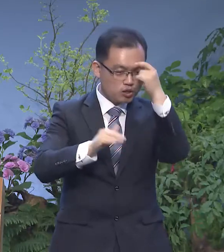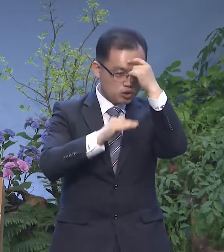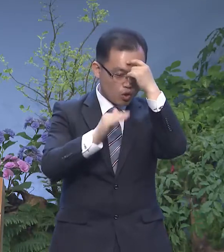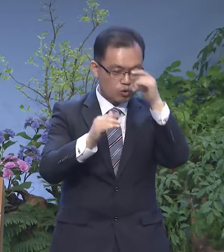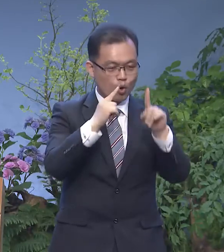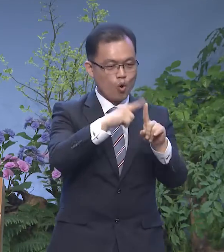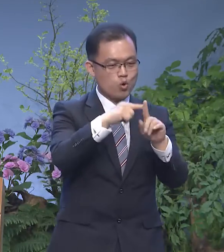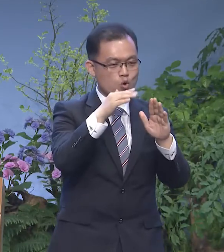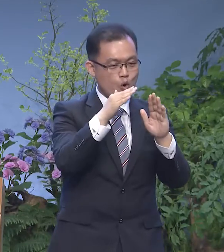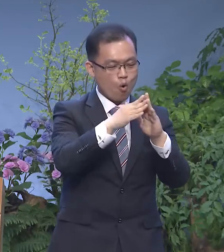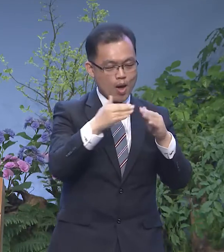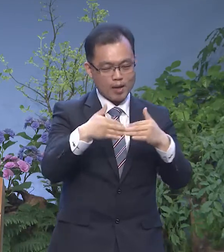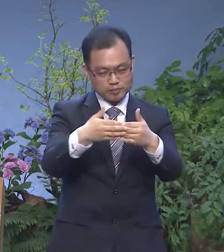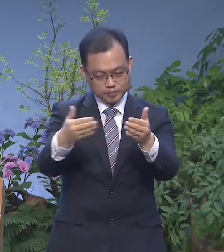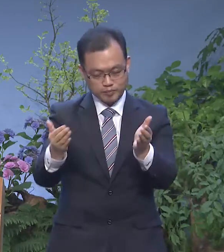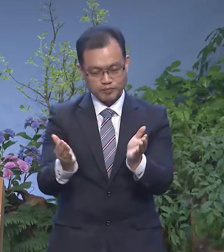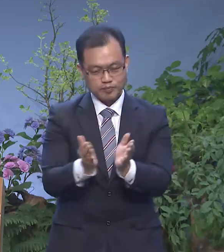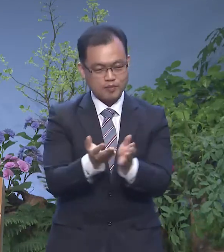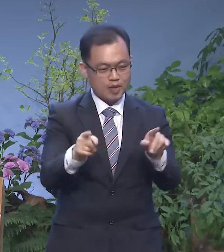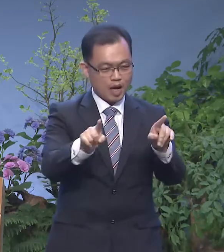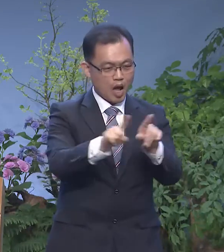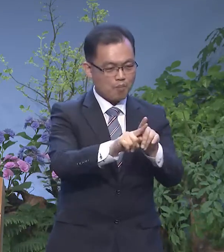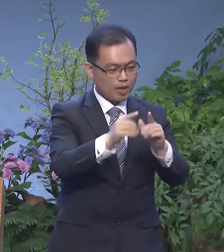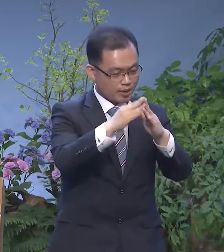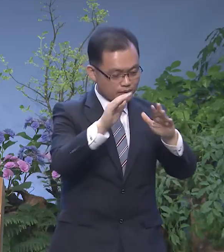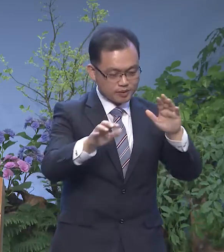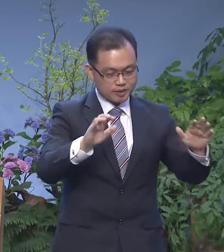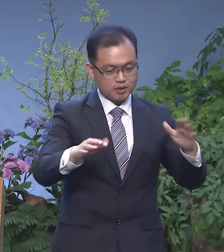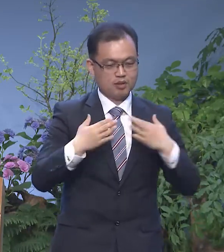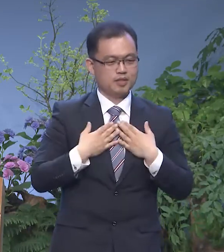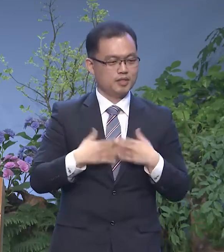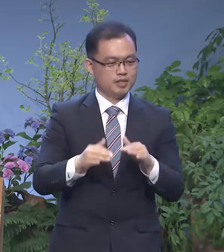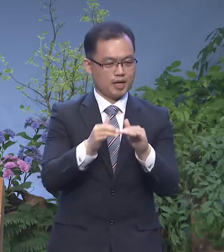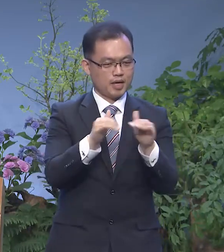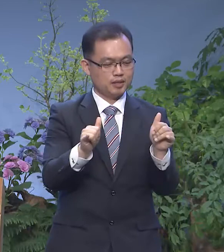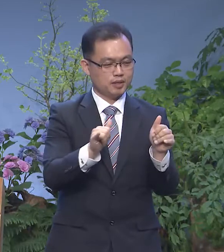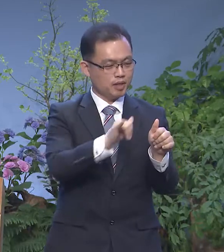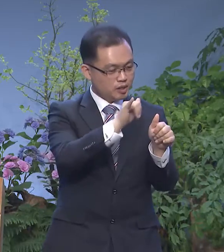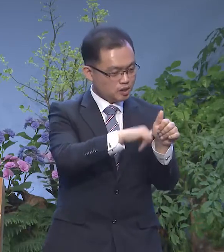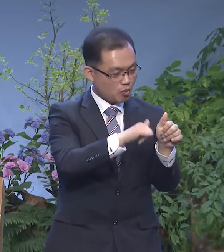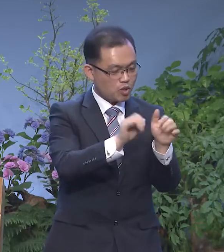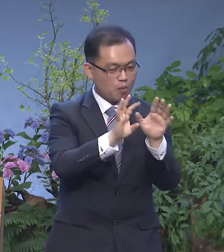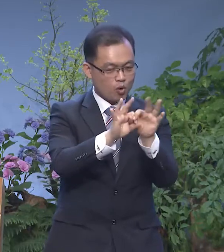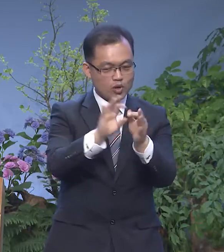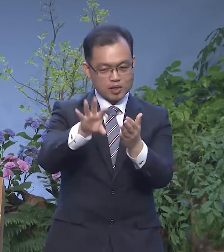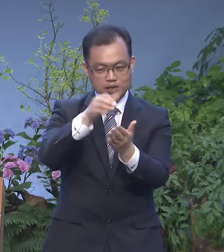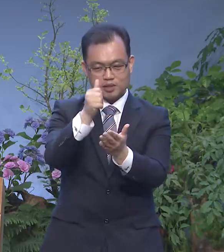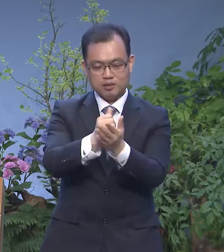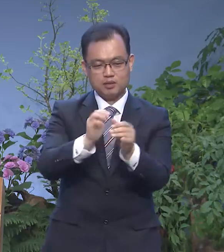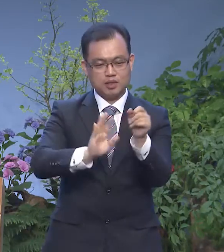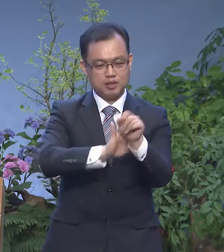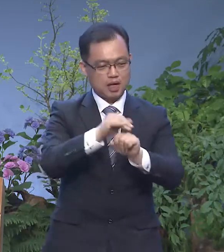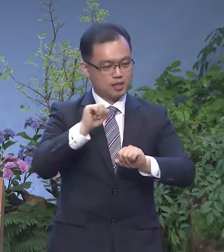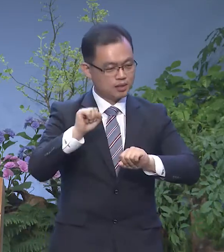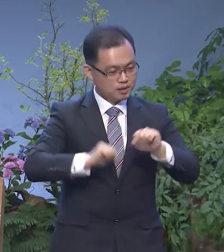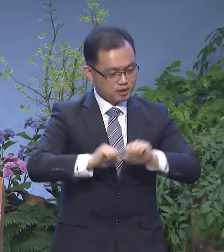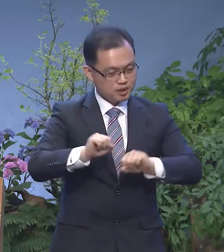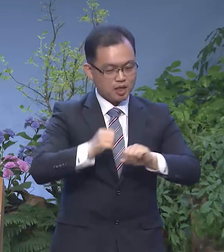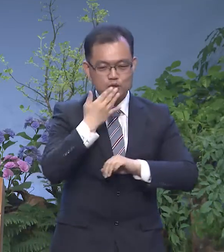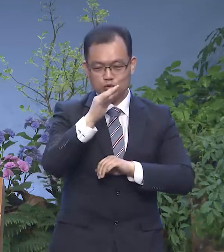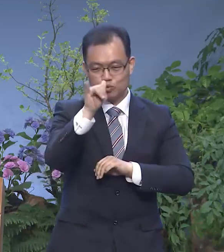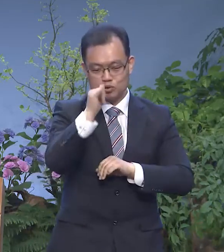교회와 더불어서 지역에 있는 연약한 자들에게 승김을 통해서 그리스도의 사랑을 실천할 수 있는